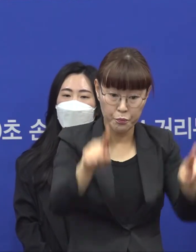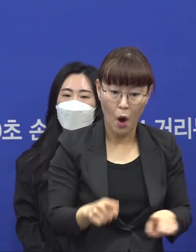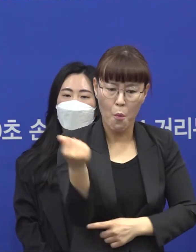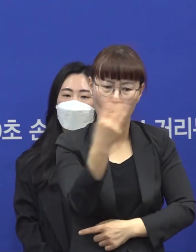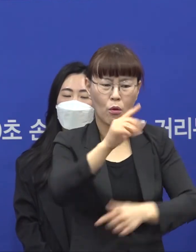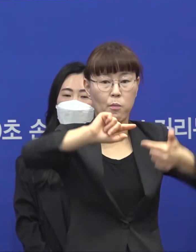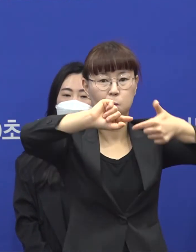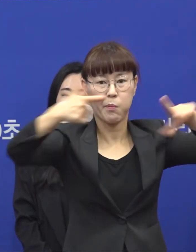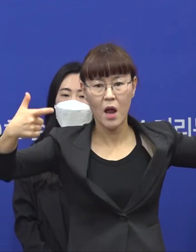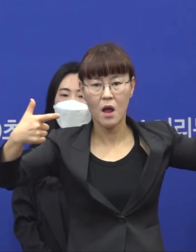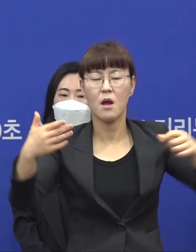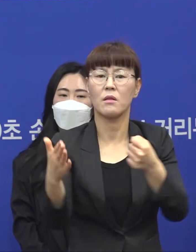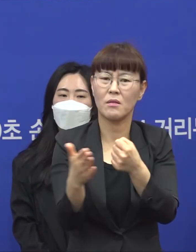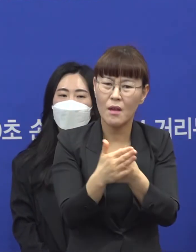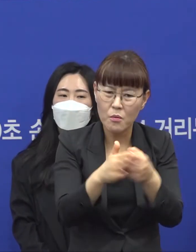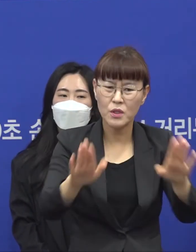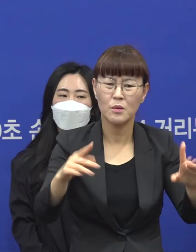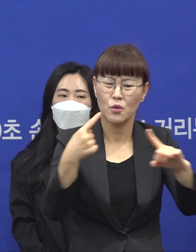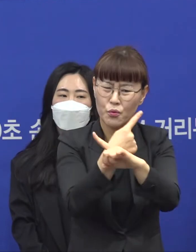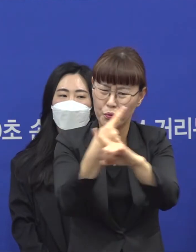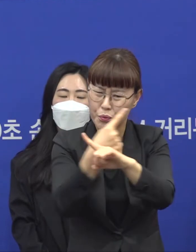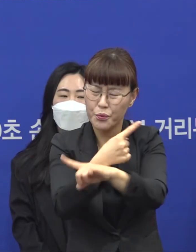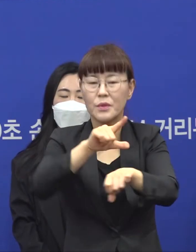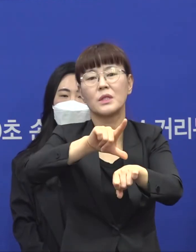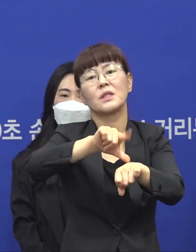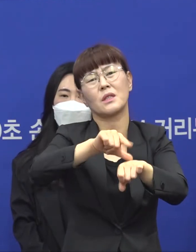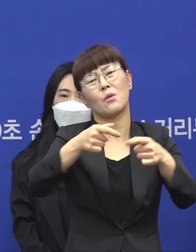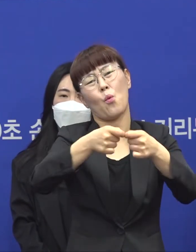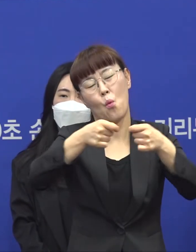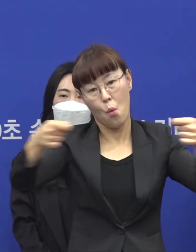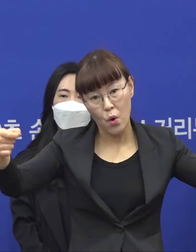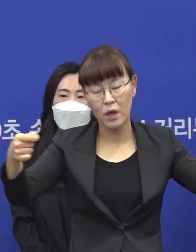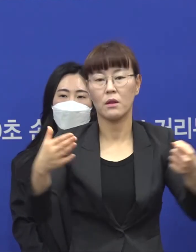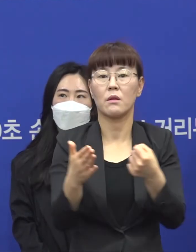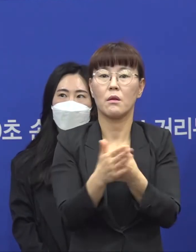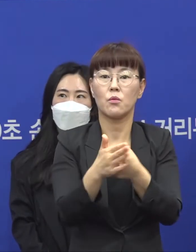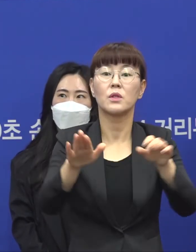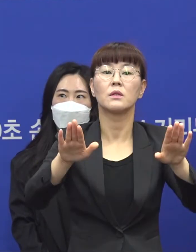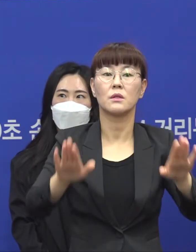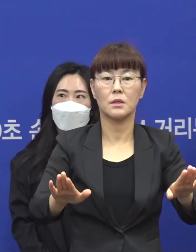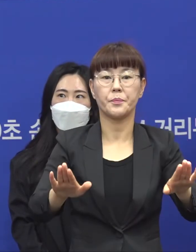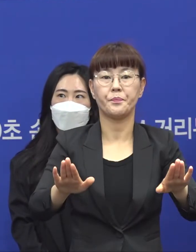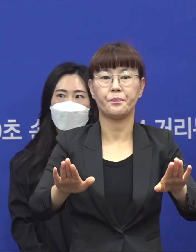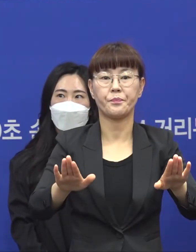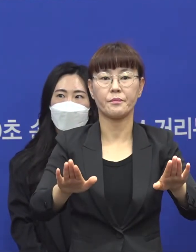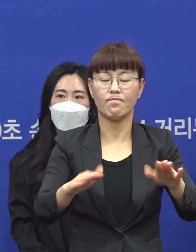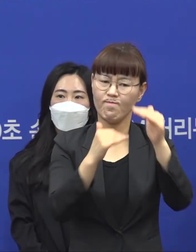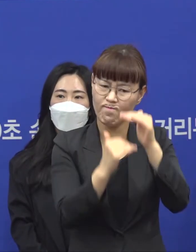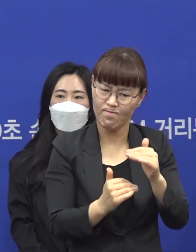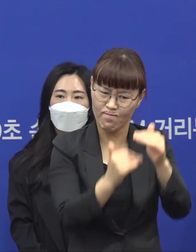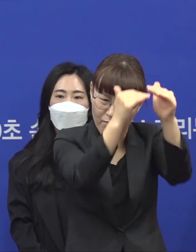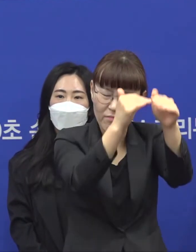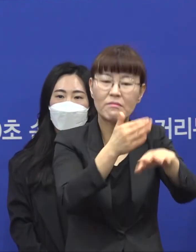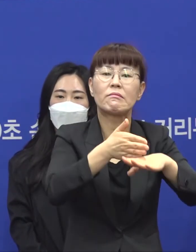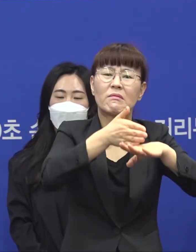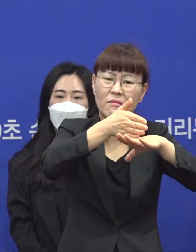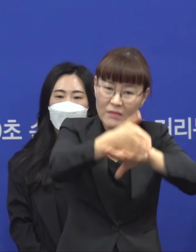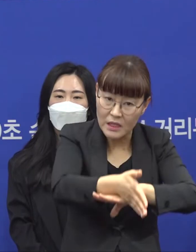틀려서 그걸 또 고치고 경쟁하는 시간이 많이 걸려서 사실은 절차가 지연됐습니다.